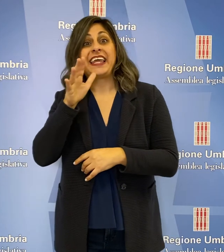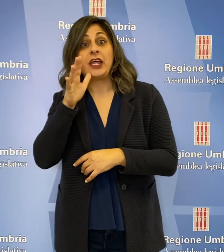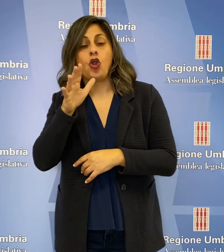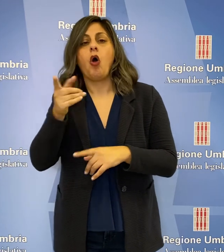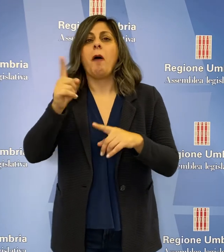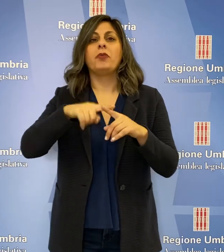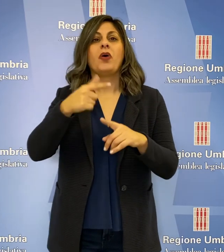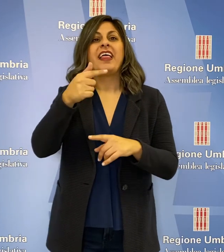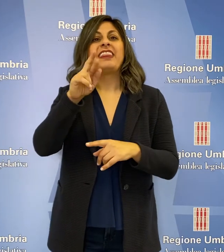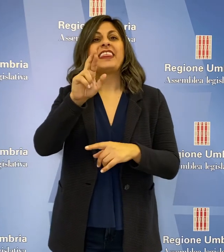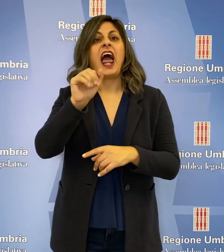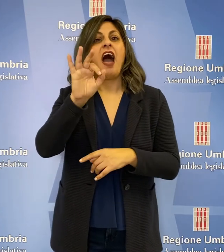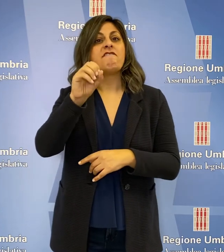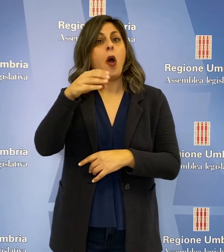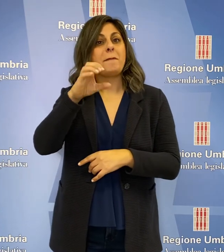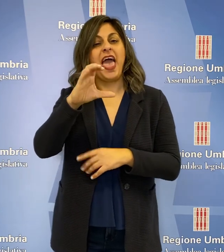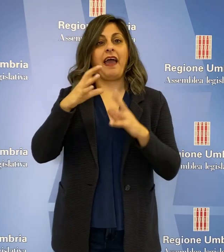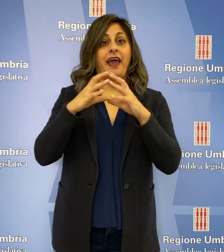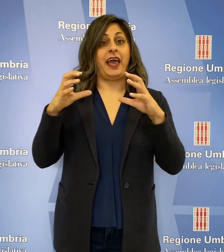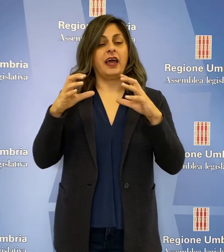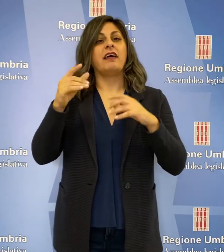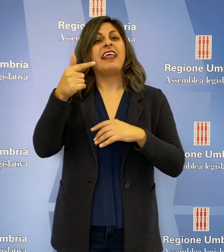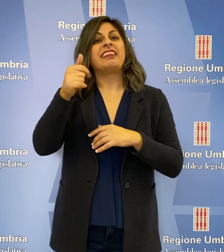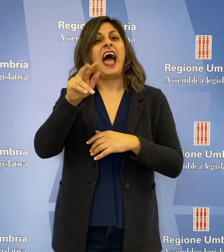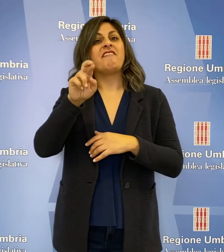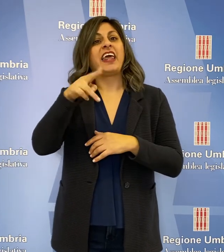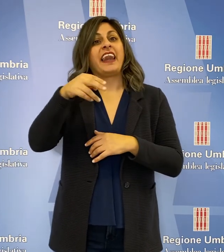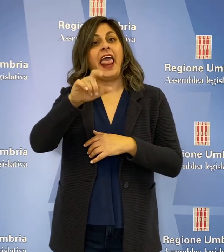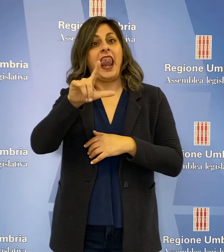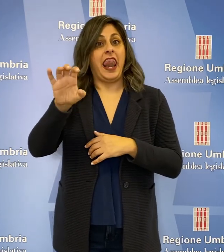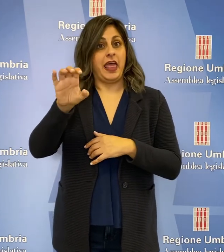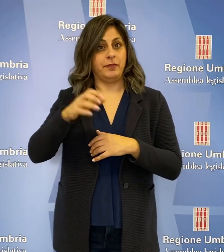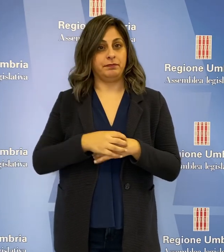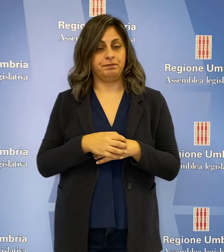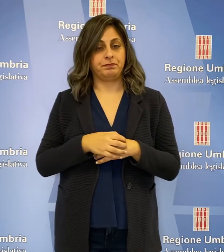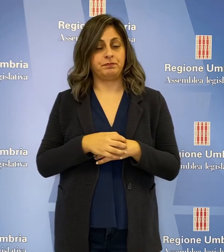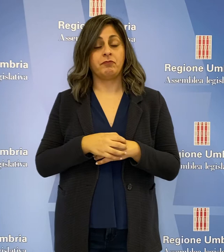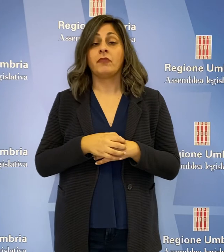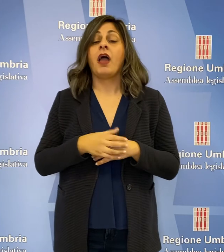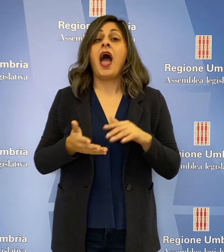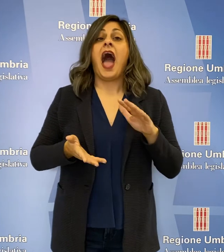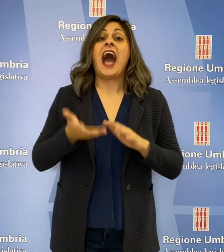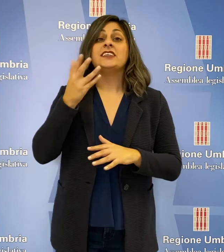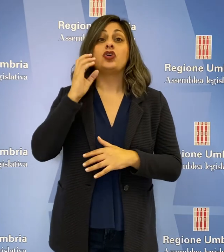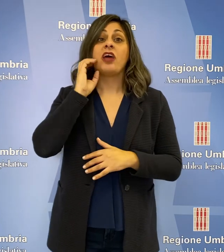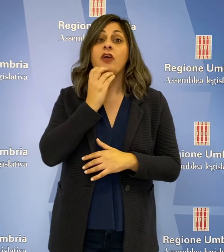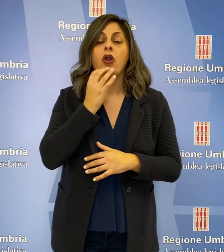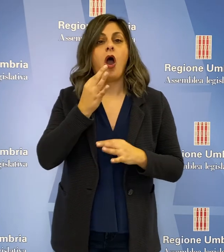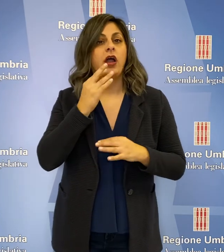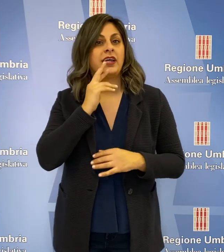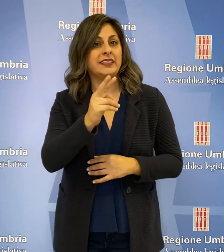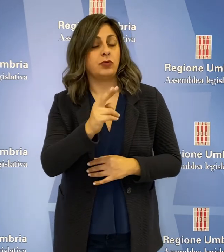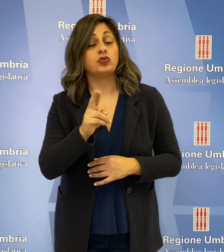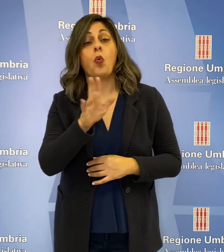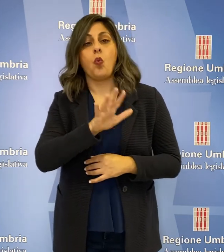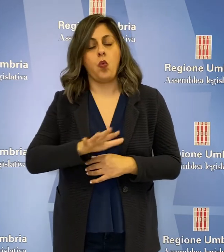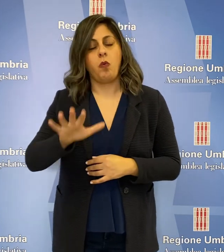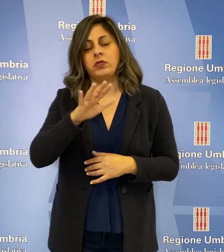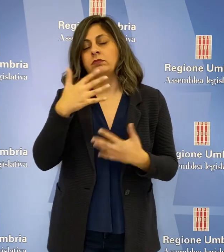e di quelli della Trafomec di Tavernelle. L'assessore Michele Fioroni ha risposto che l'Umbria è molto